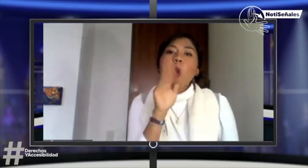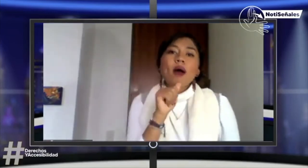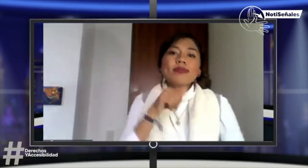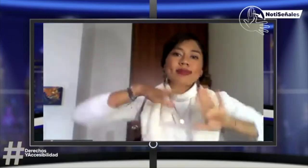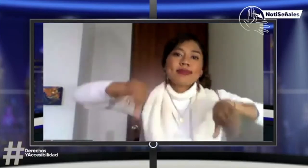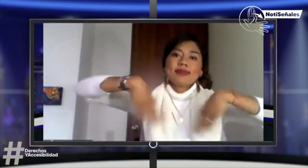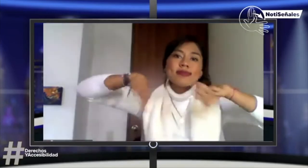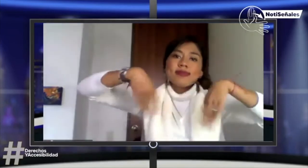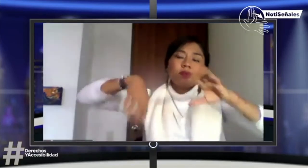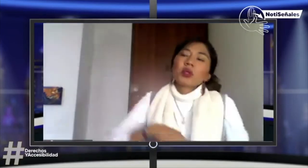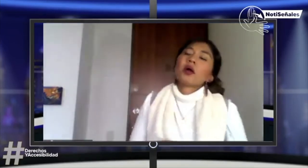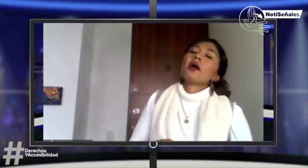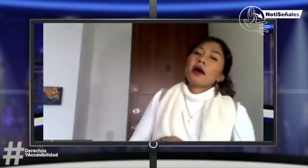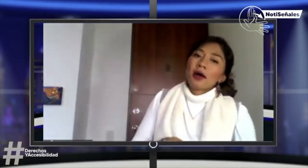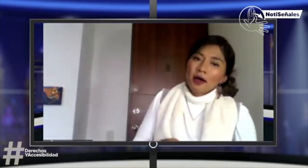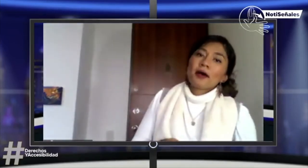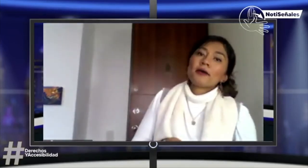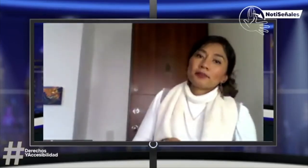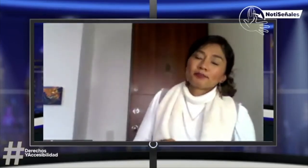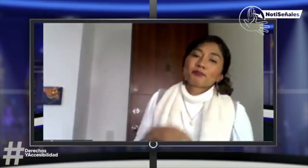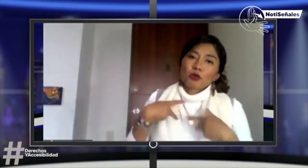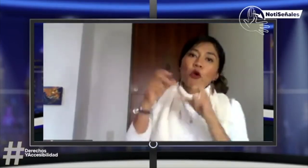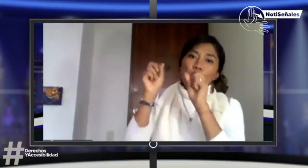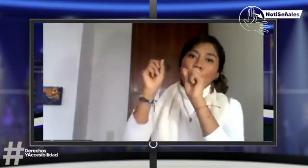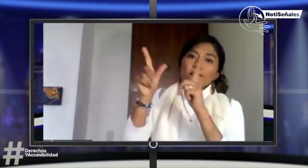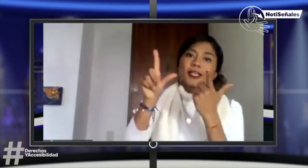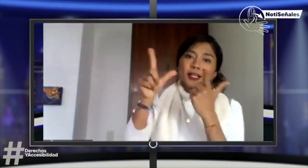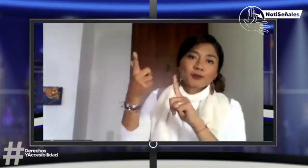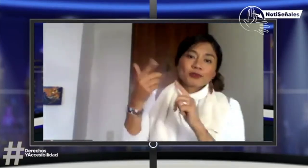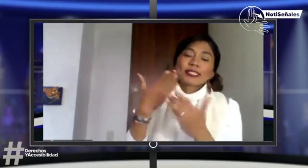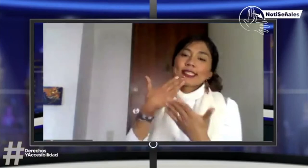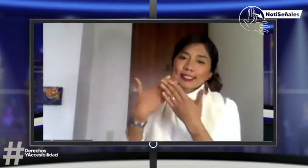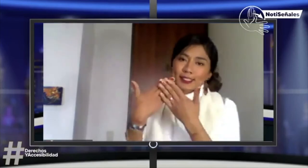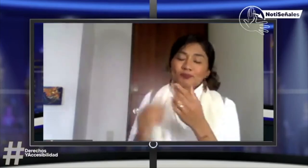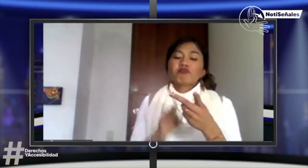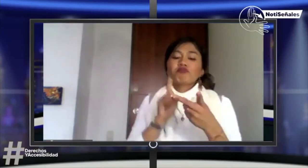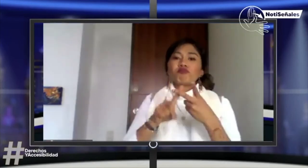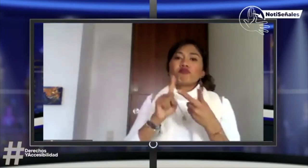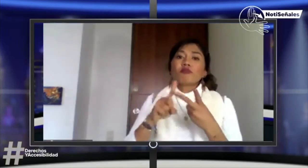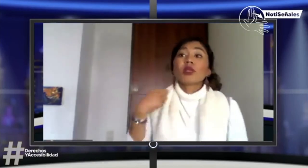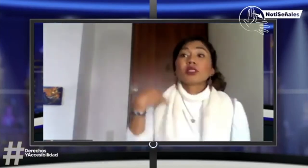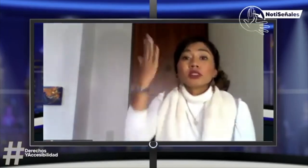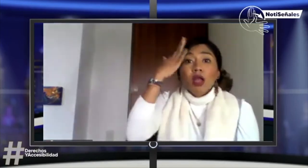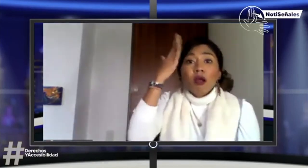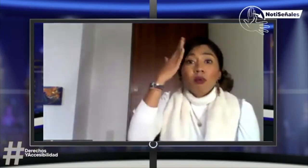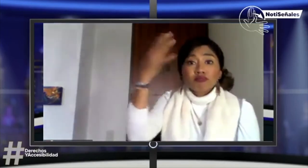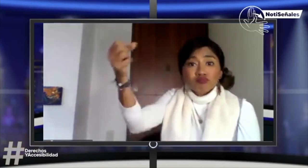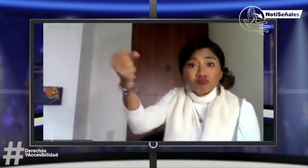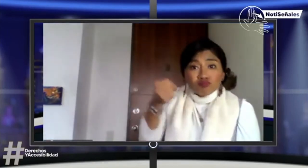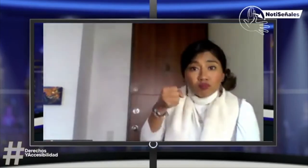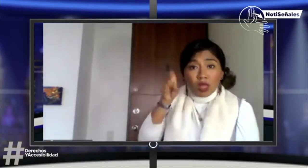intérprete? Me dijeron, no, no va a haber intérprete. Ok. Le dije, muchísimas gracias. Entonces,